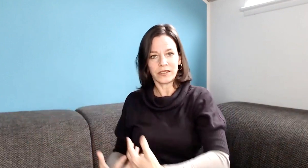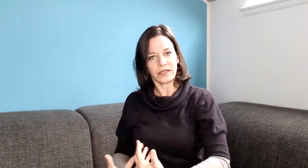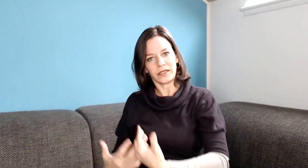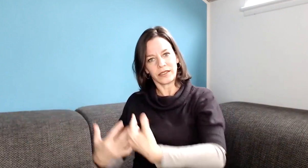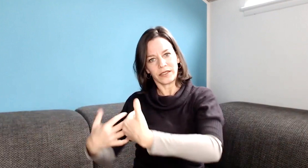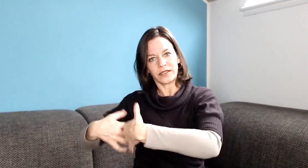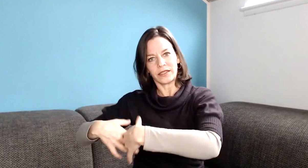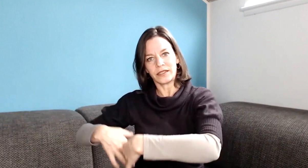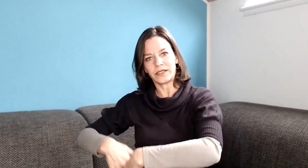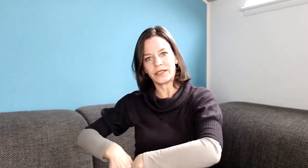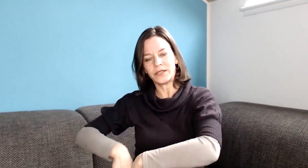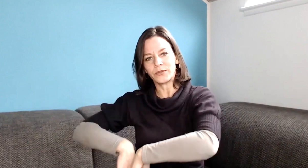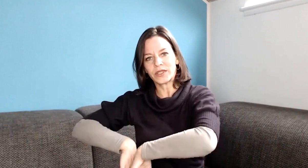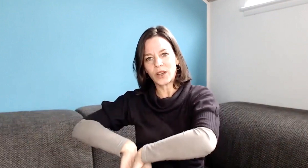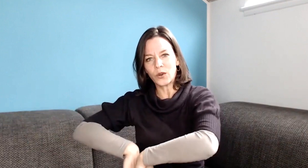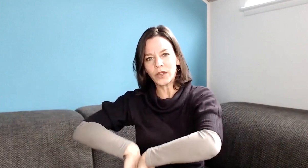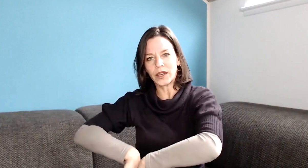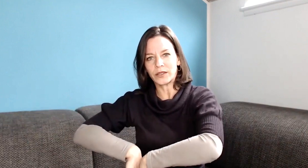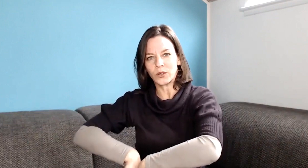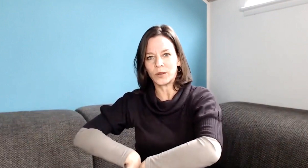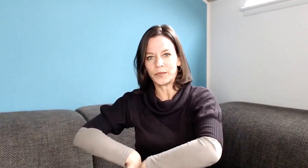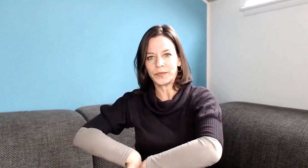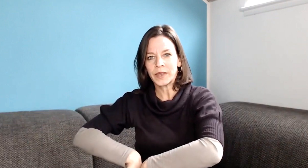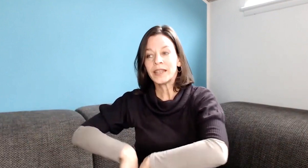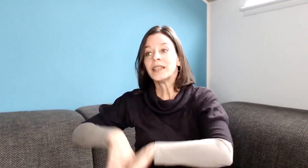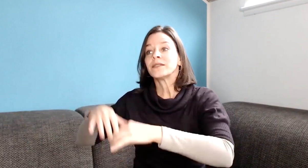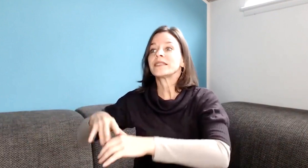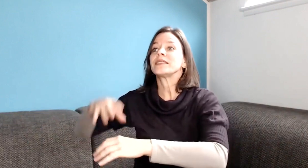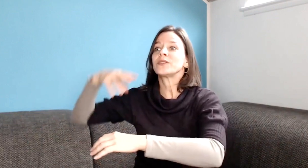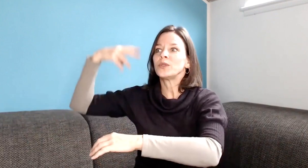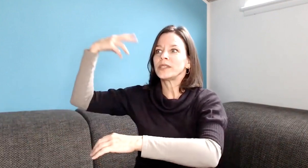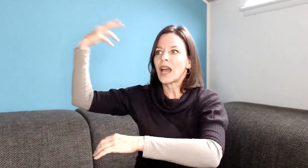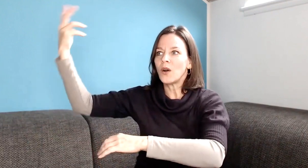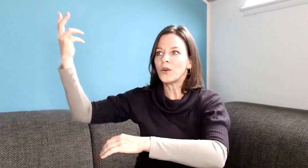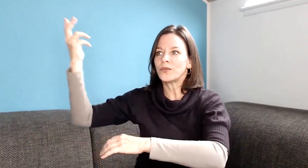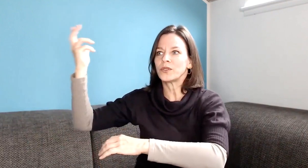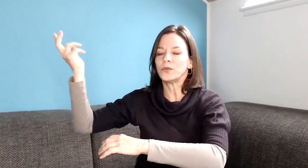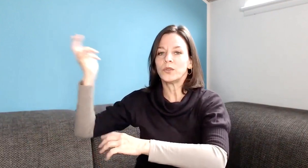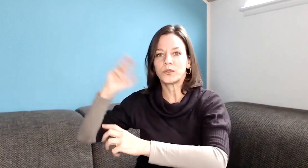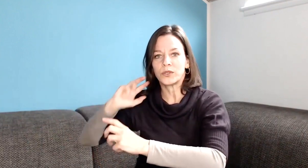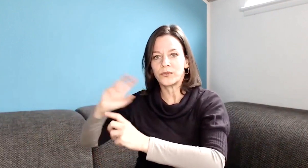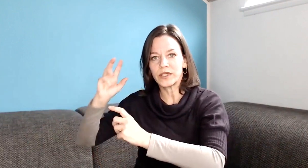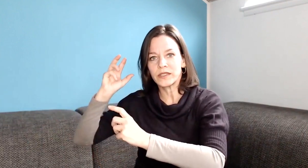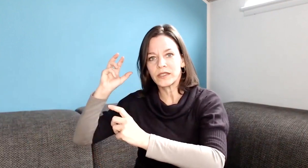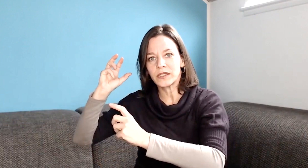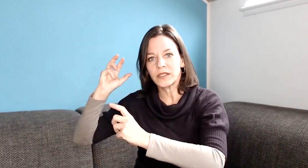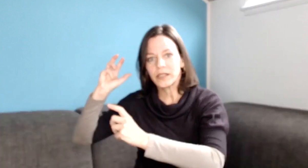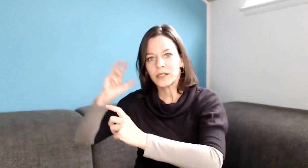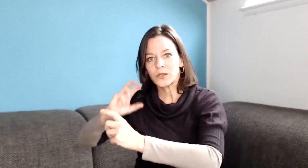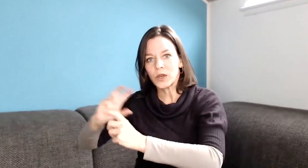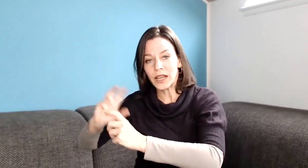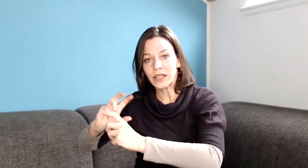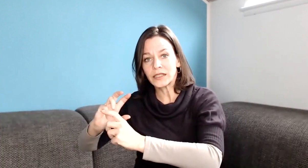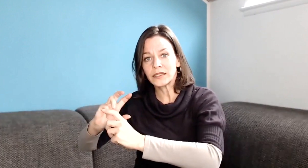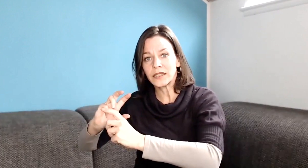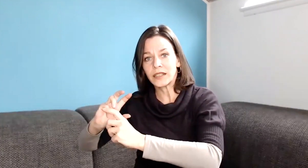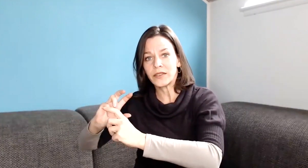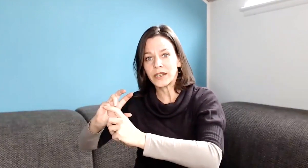dieses tiefe Vertrauen reinkommen. Was sie natürlich auch versucht, durch Wissen zu erlangen teilweise.